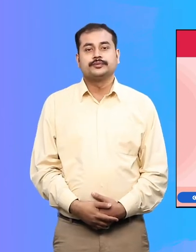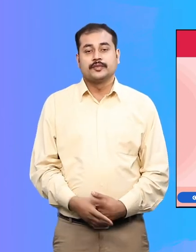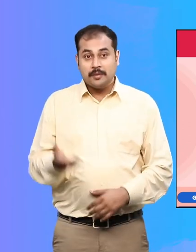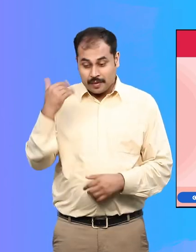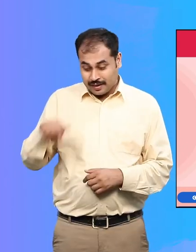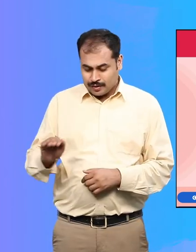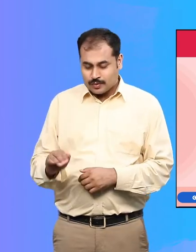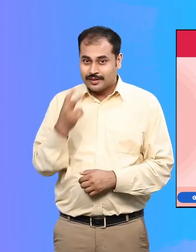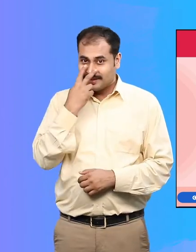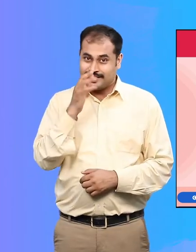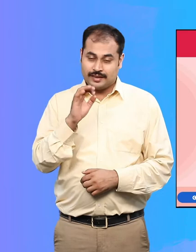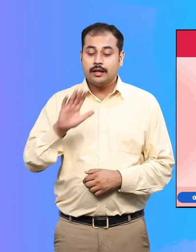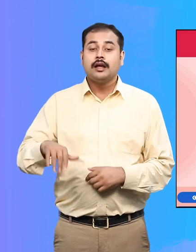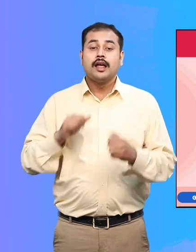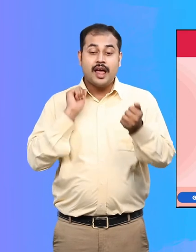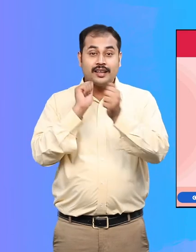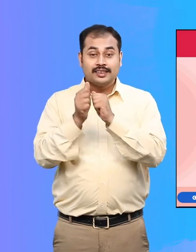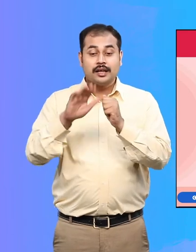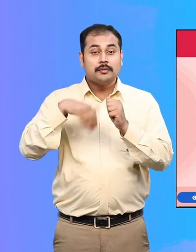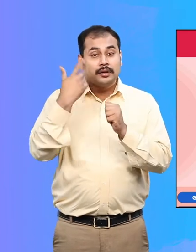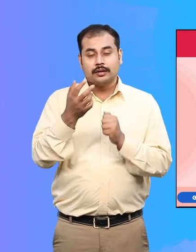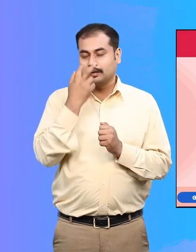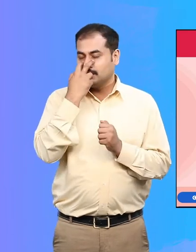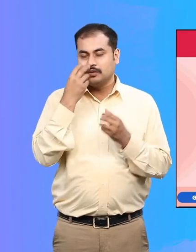जिन्होंने अपनी दृष्टी बच्पन नेक दुरगटना में गवा दी थी